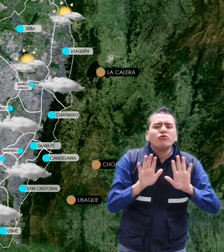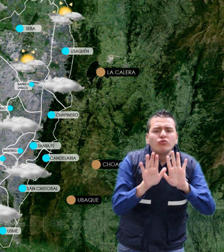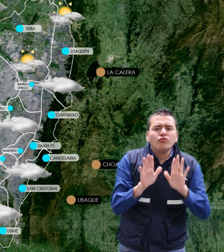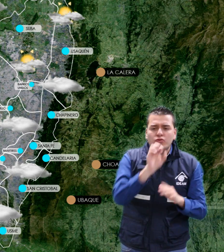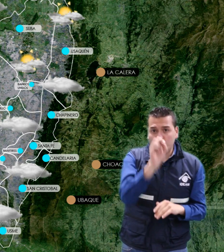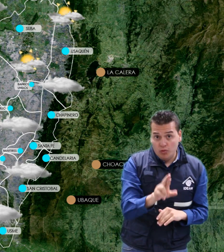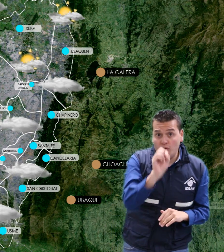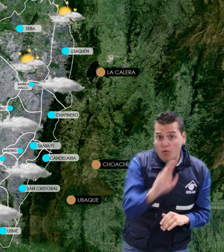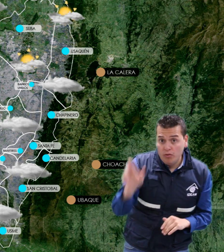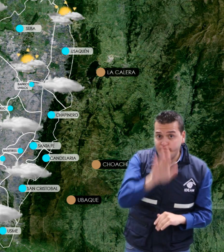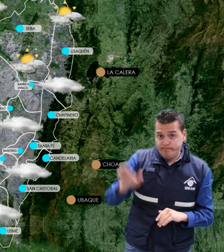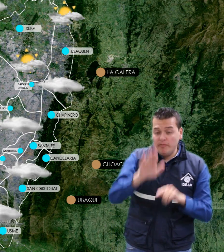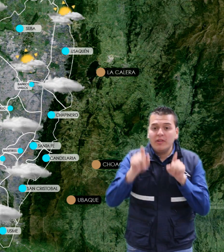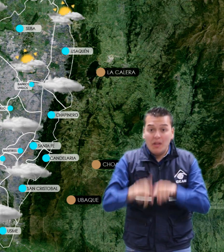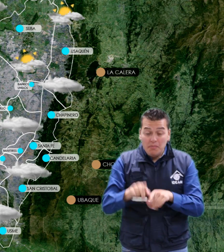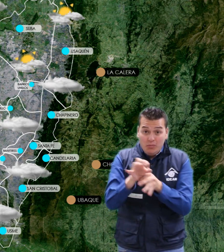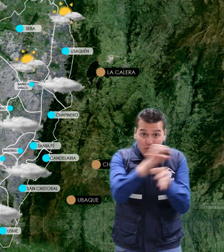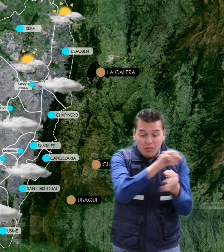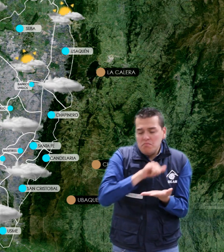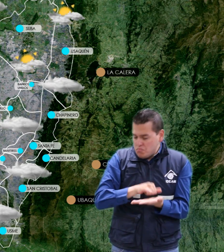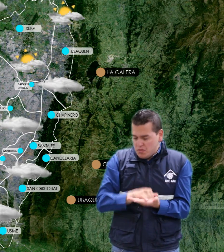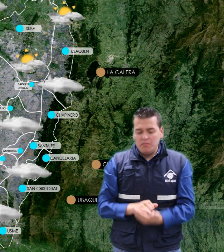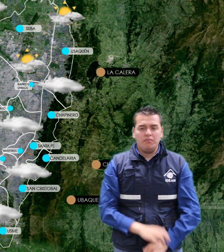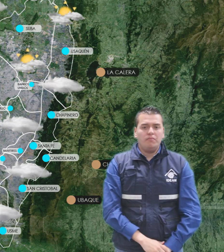suroriental tanto de la ciudad como de La Sabana.